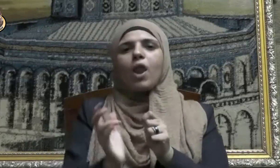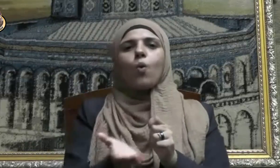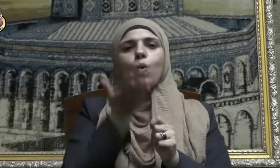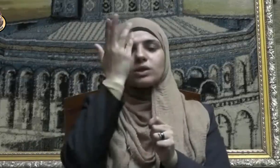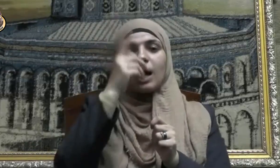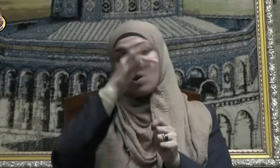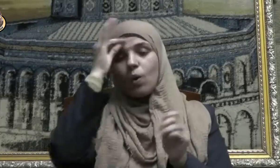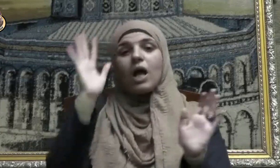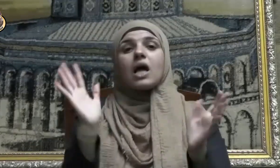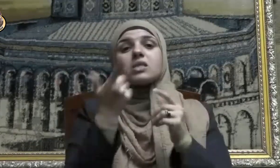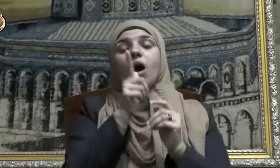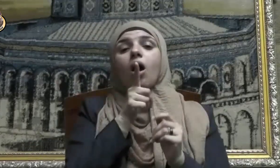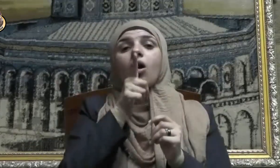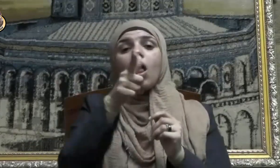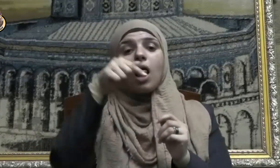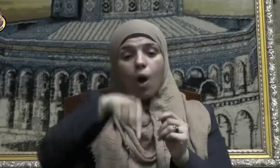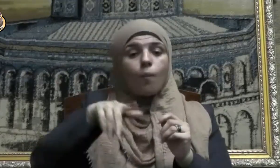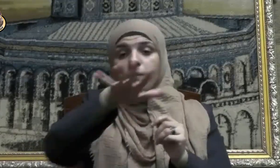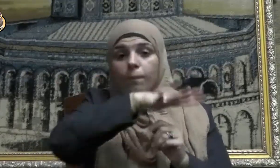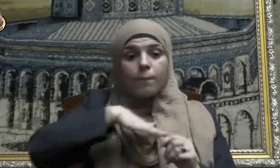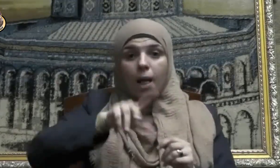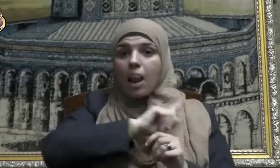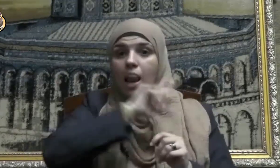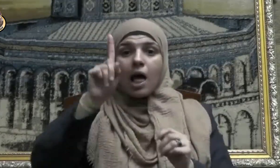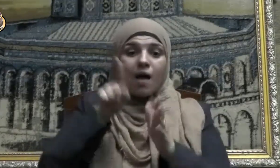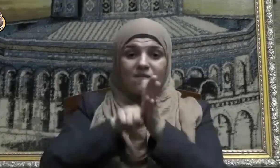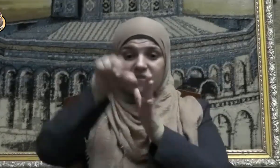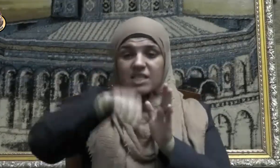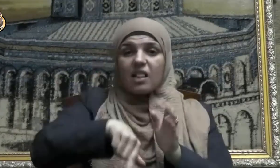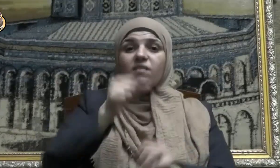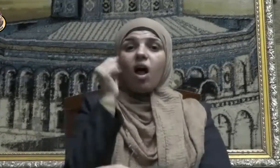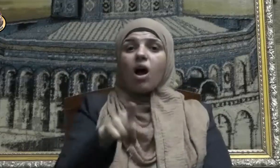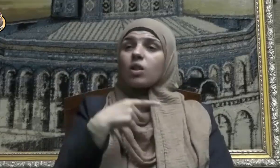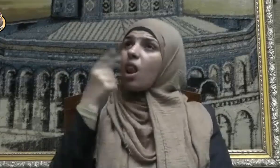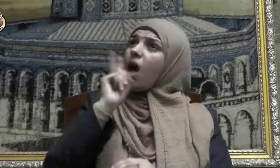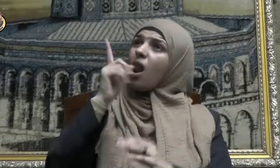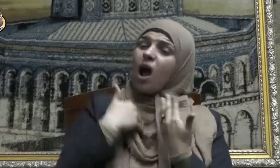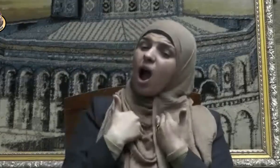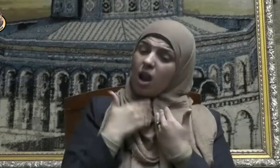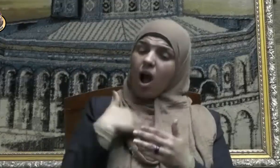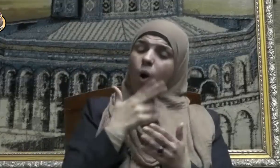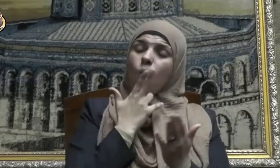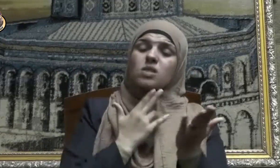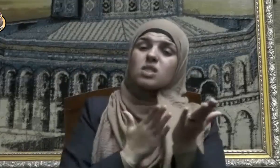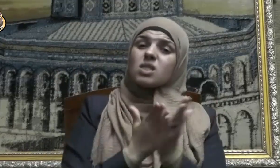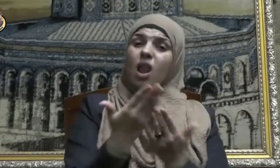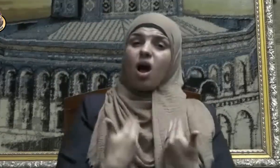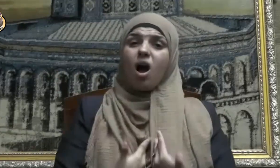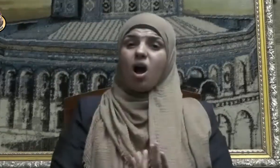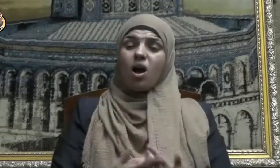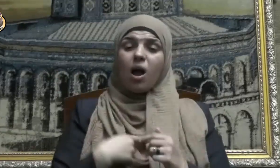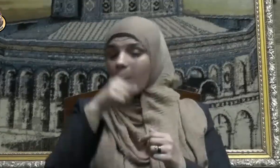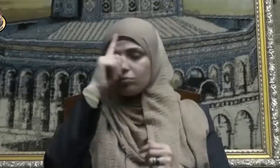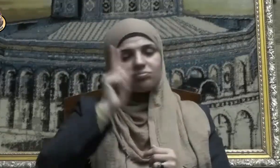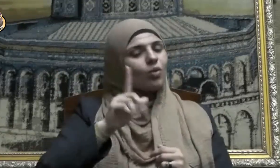قيل لهم لا تفسدوا في الأرض قالوا إنما نحن مصلحون ألا إنهم هم